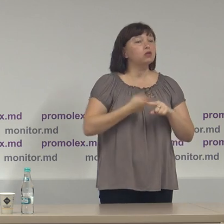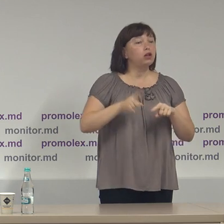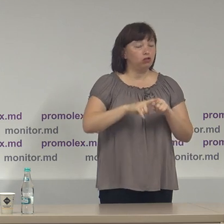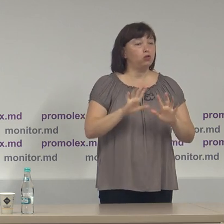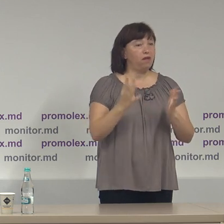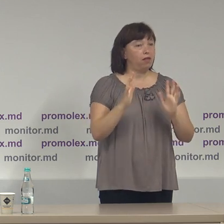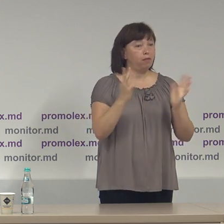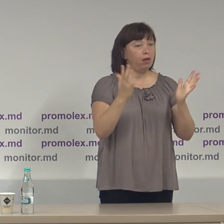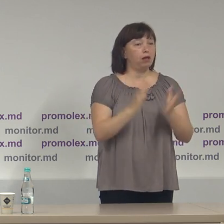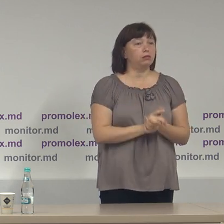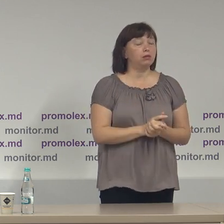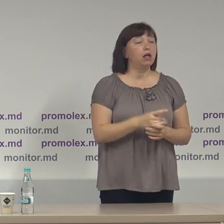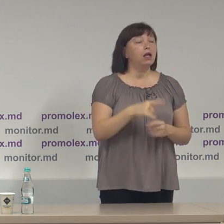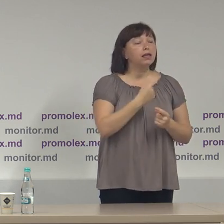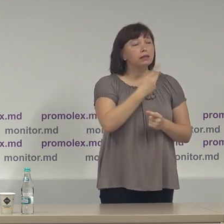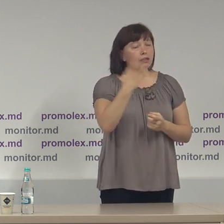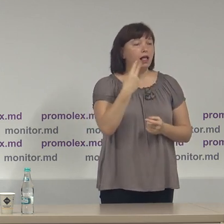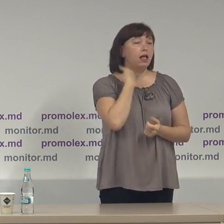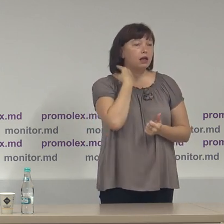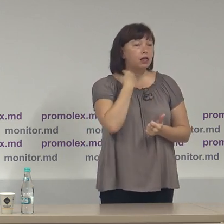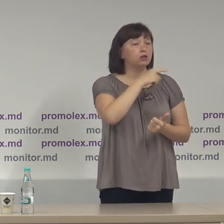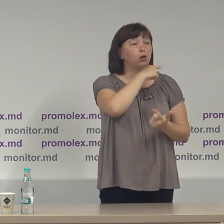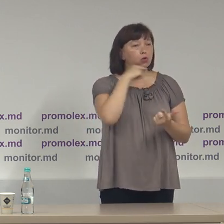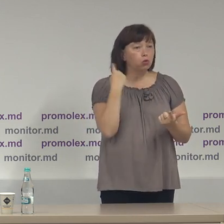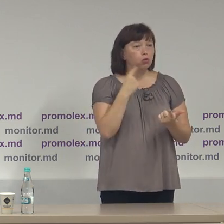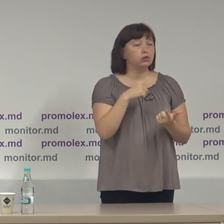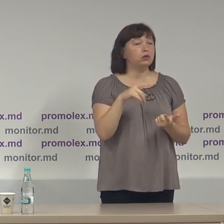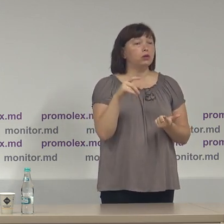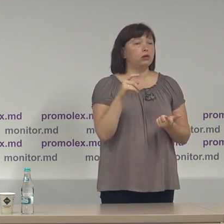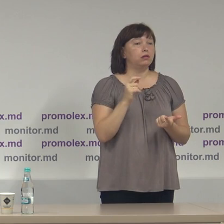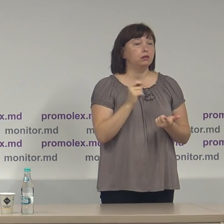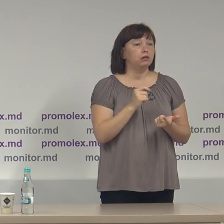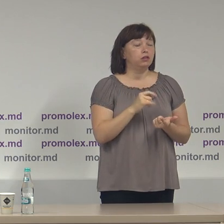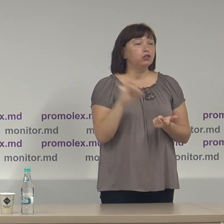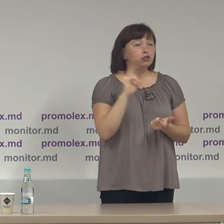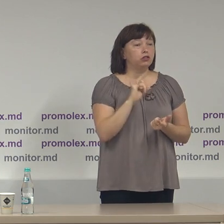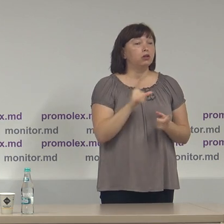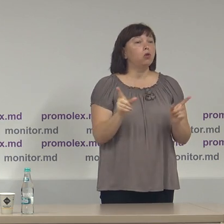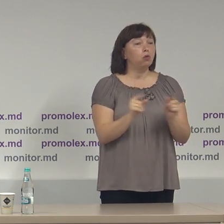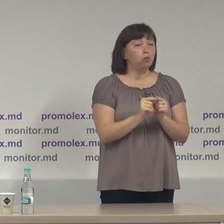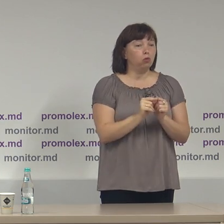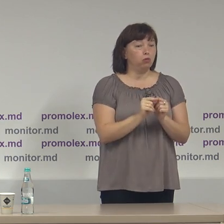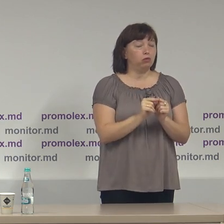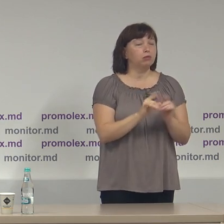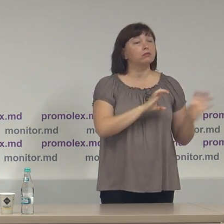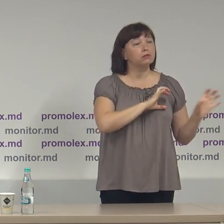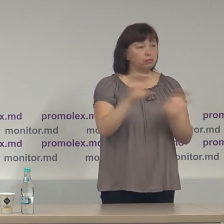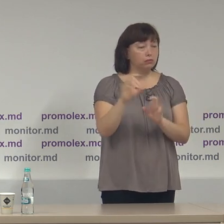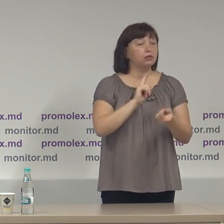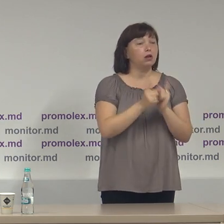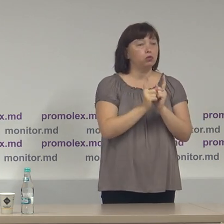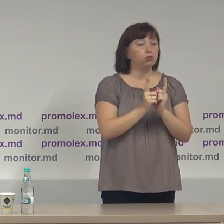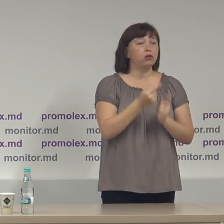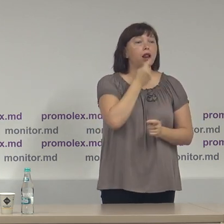eveniment în limbele engleză-rusă și cu asigurarea traducerii